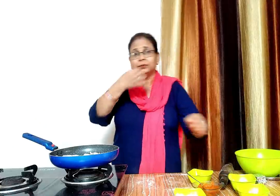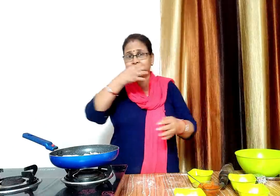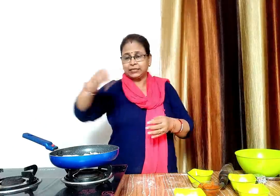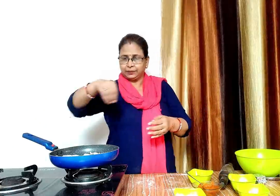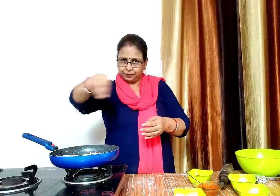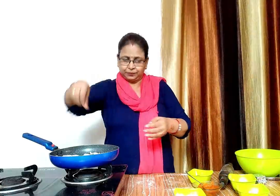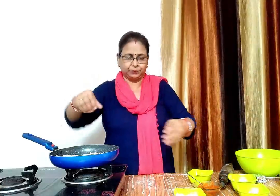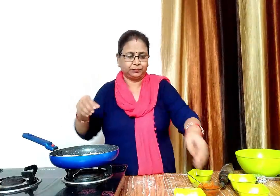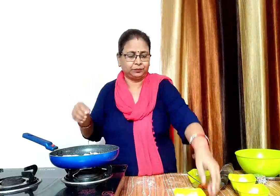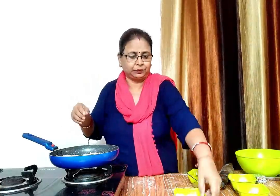दुबारा से चीज चालेंगे